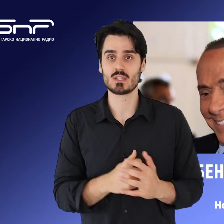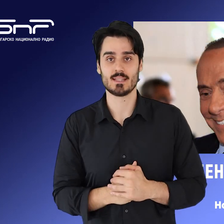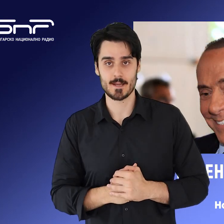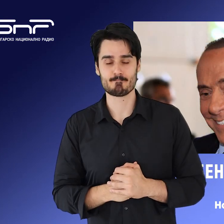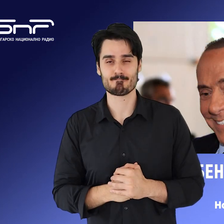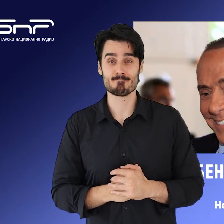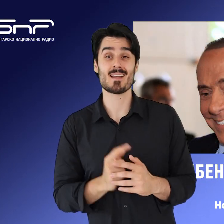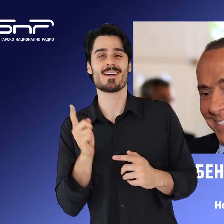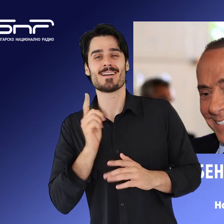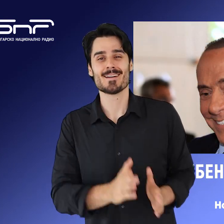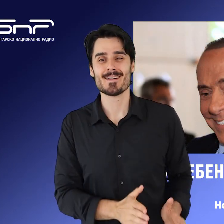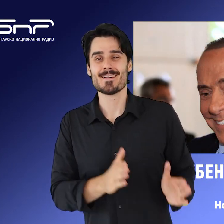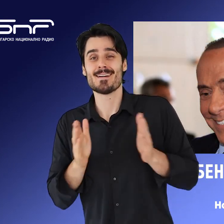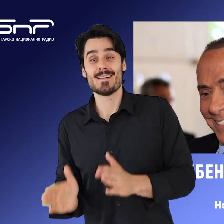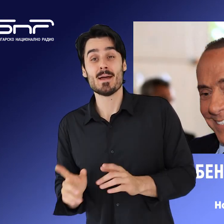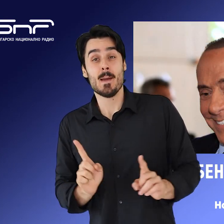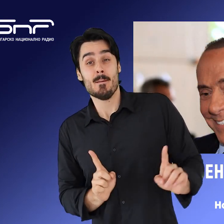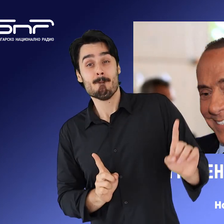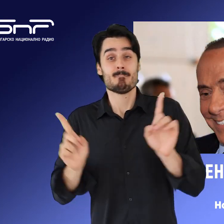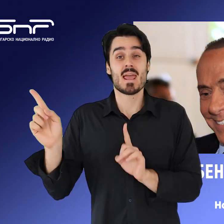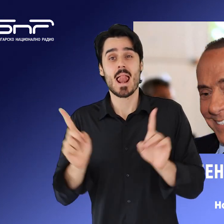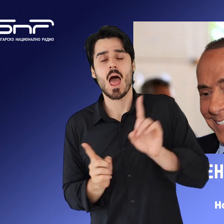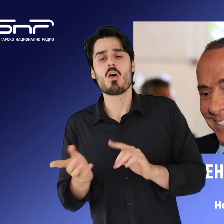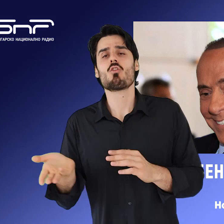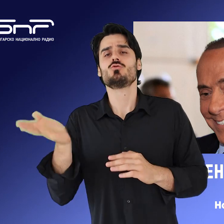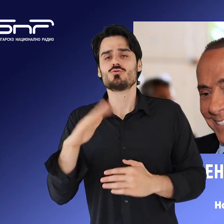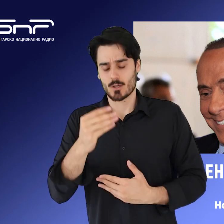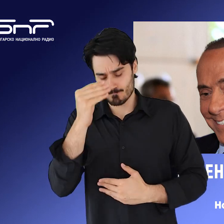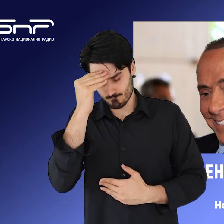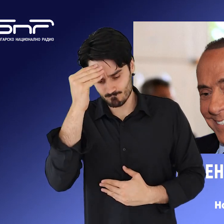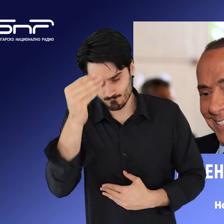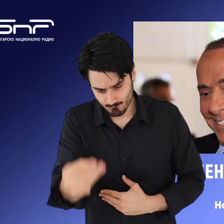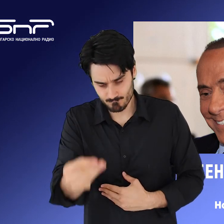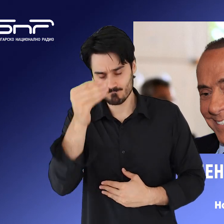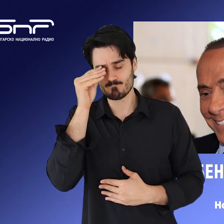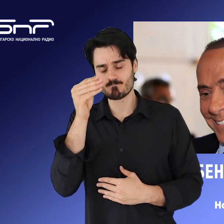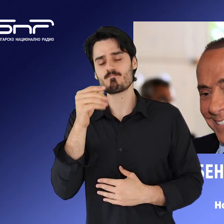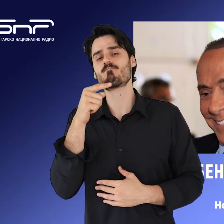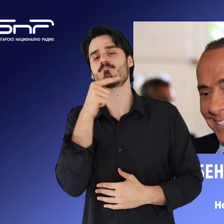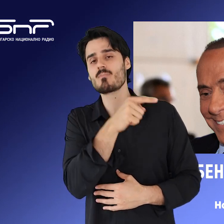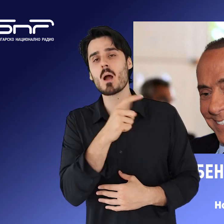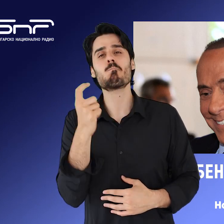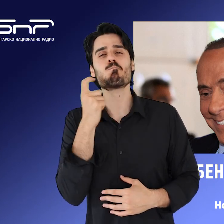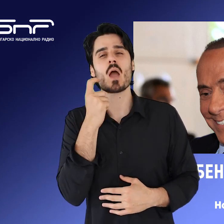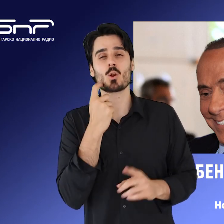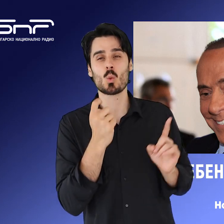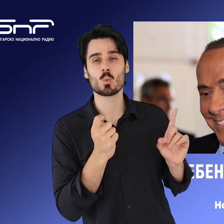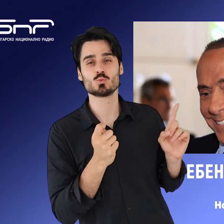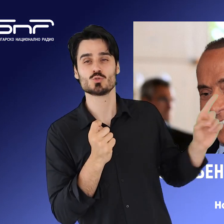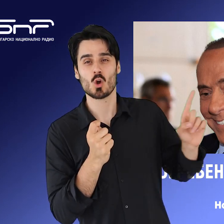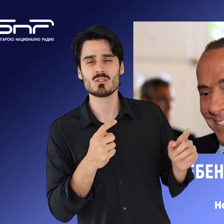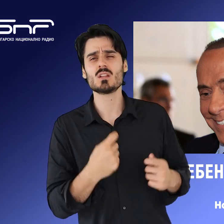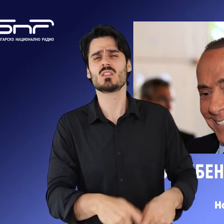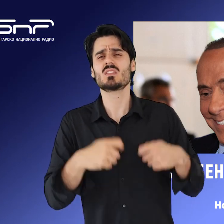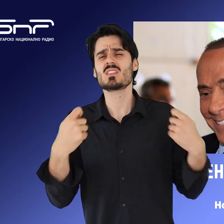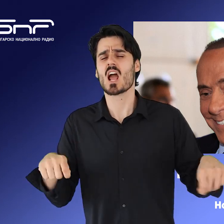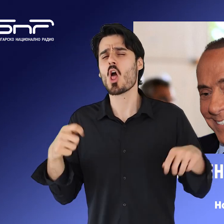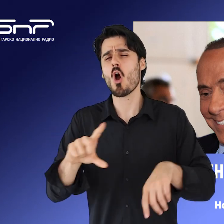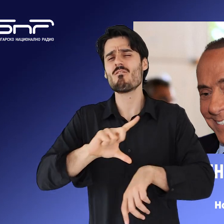В миланската катедрала ще се състои поклонението пред Силвил Берлускони, милиардерът, медиен магнат и най-дълго служилият като